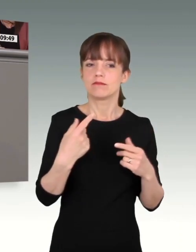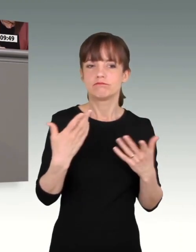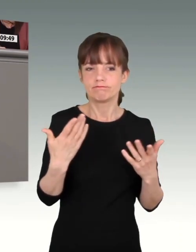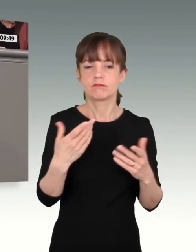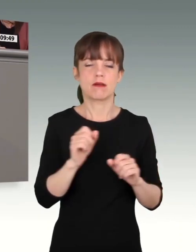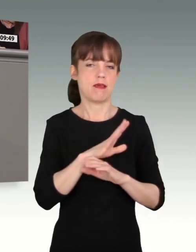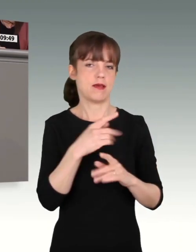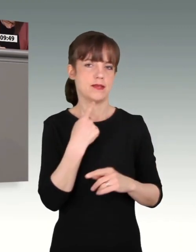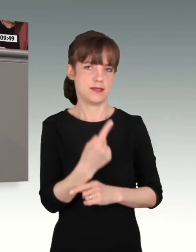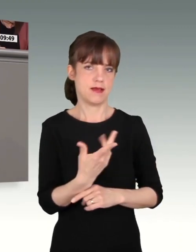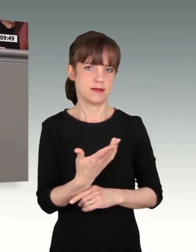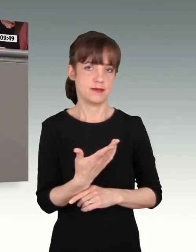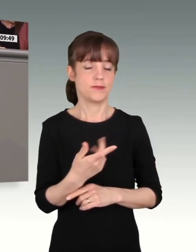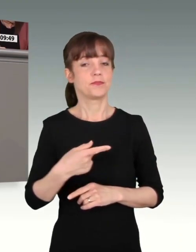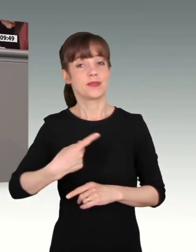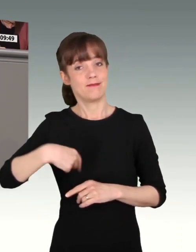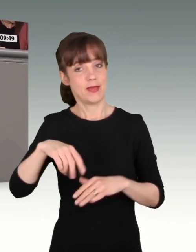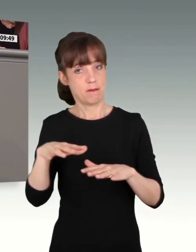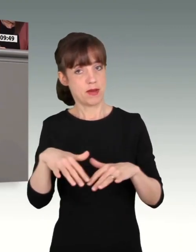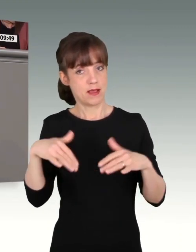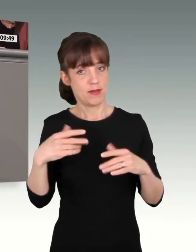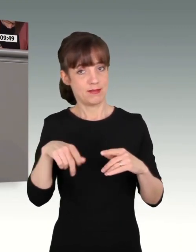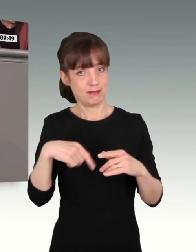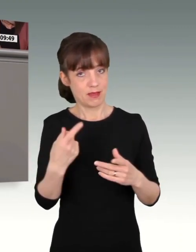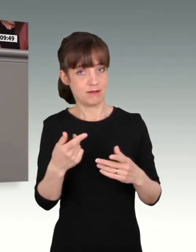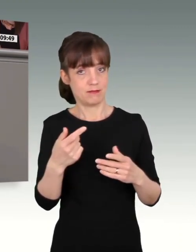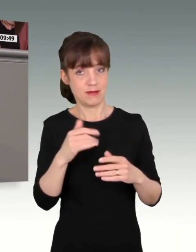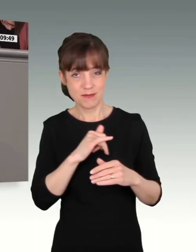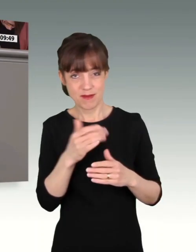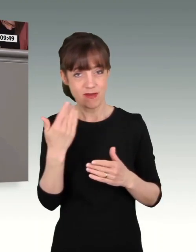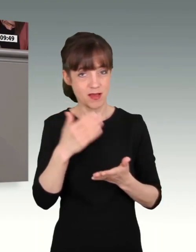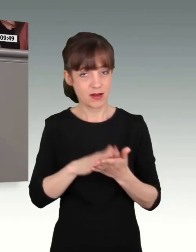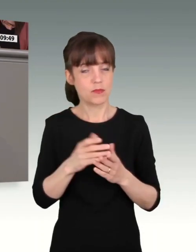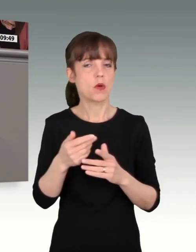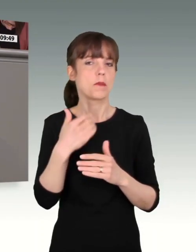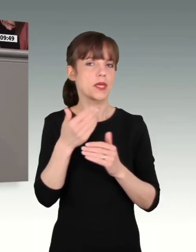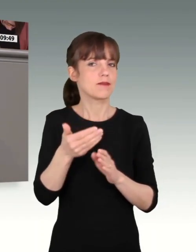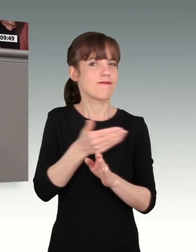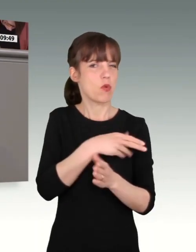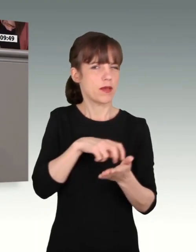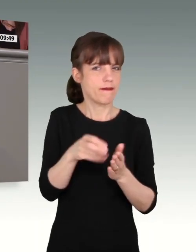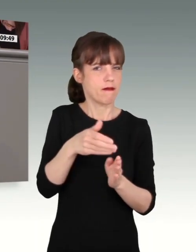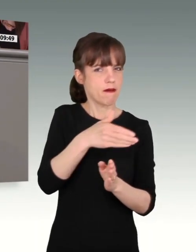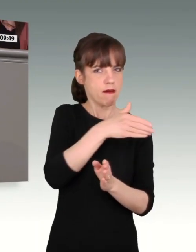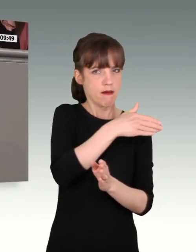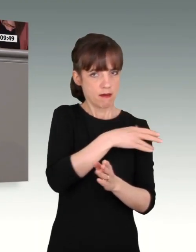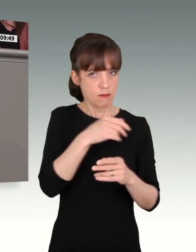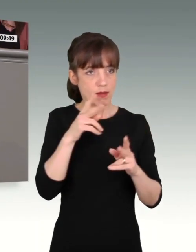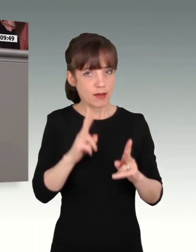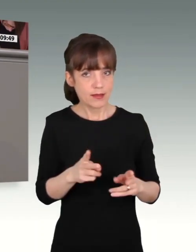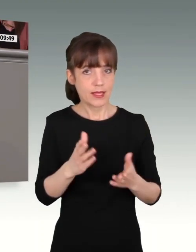Ob uns als Parlament es dann immer gelungen ist, auch bei den Berichten der Vorgängerinnen und Vorgänger, immer die richtigen Schlüsse zu ziehen,